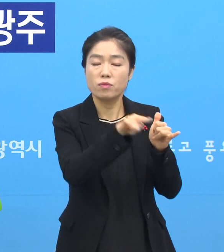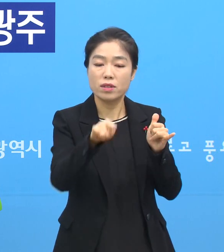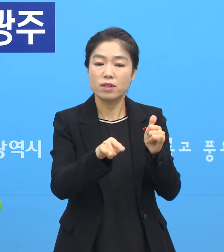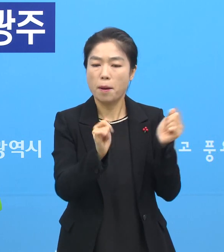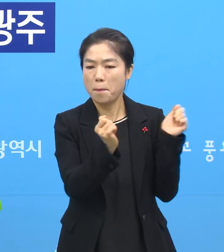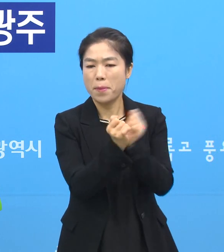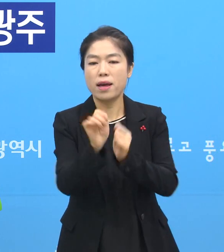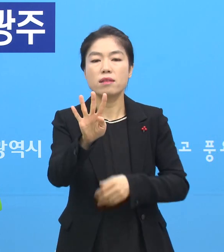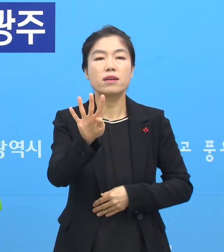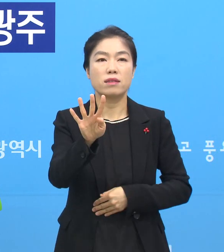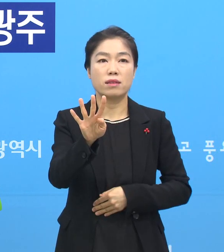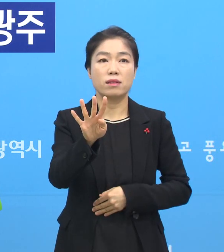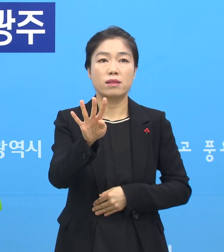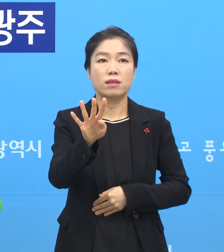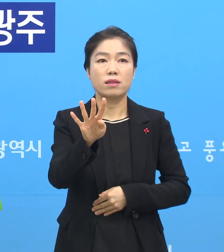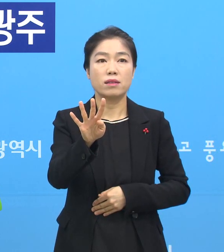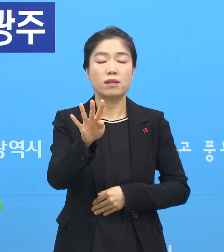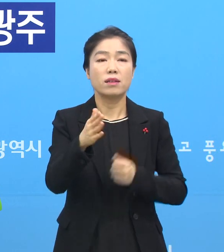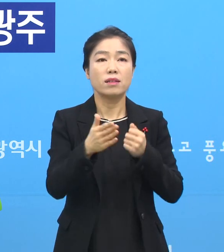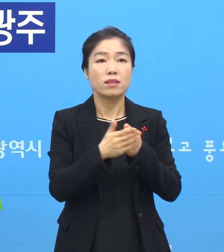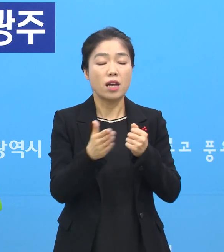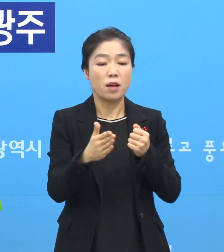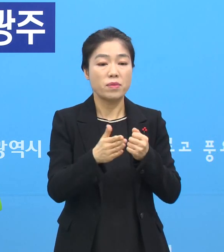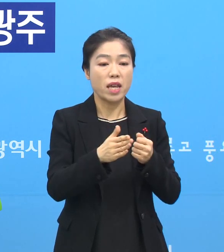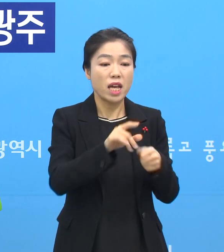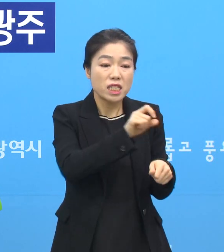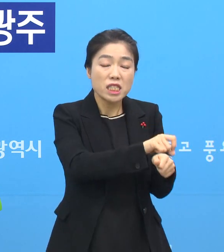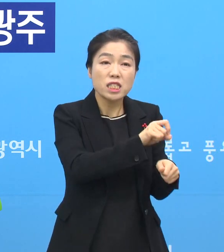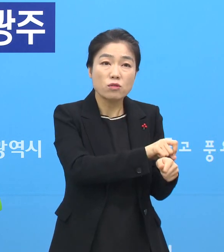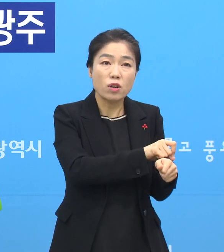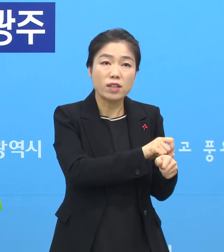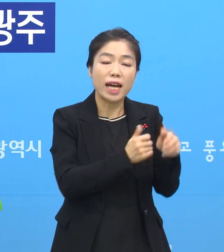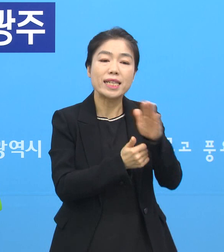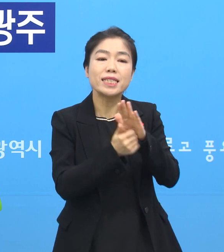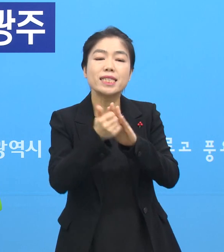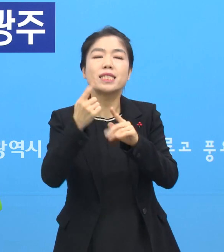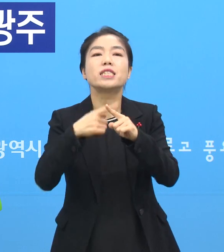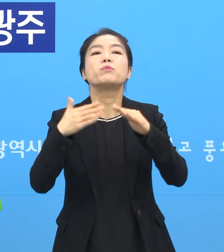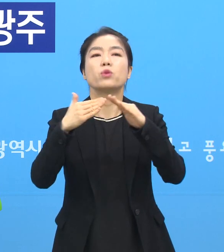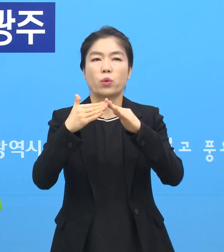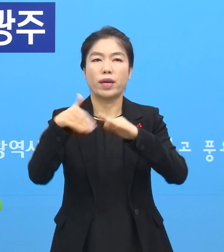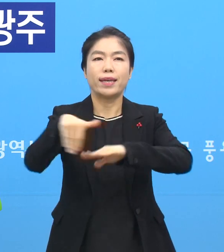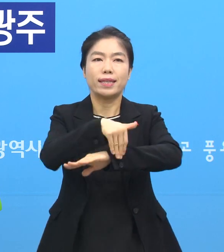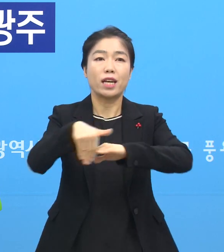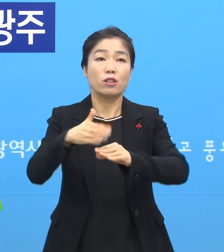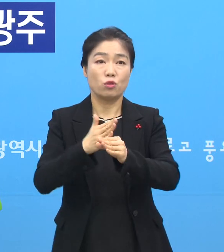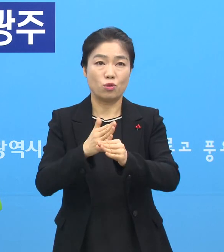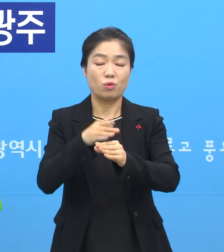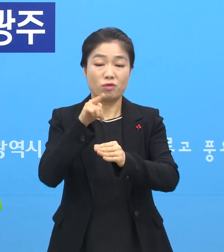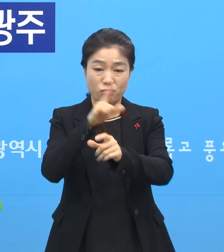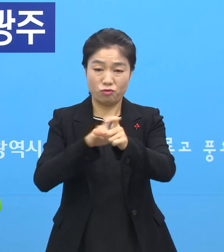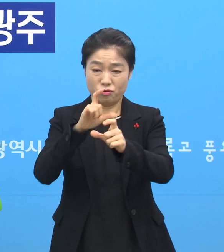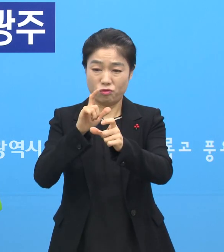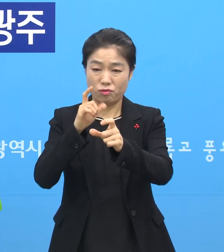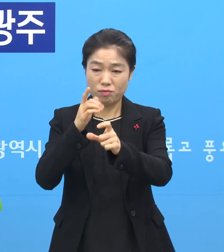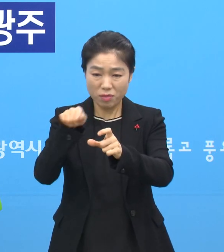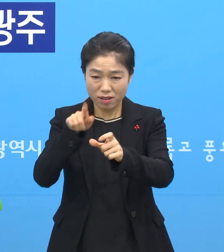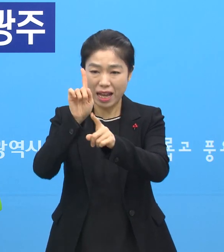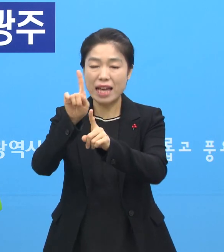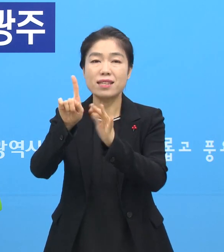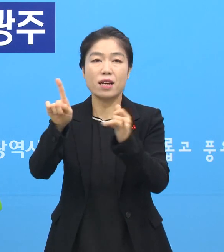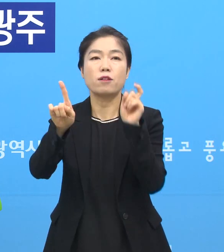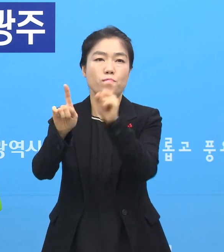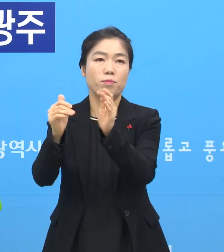4명이 됐습니다. 그래서 직원 중에 한 분이 드림교회를 갔었는데요. 그 중에 한 명이 확진됐고 또 한